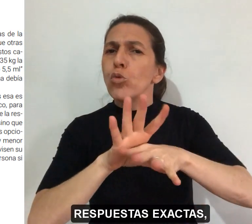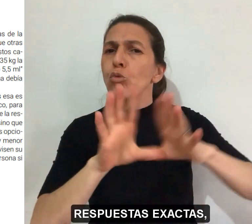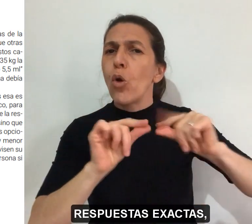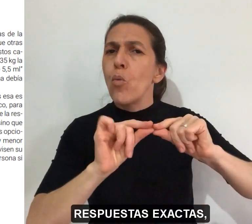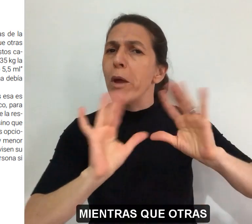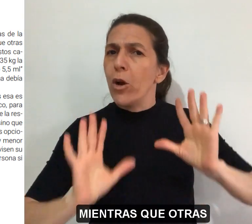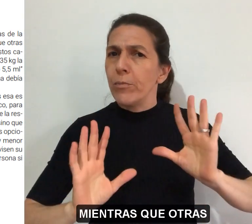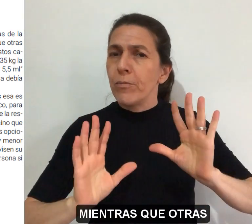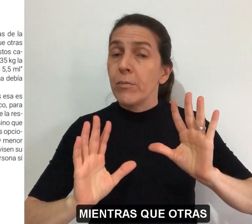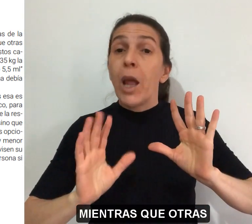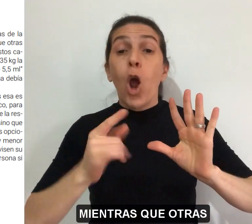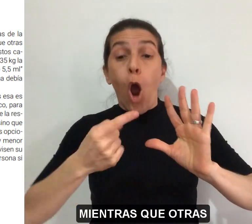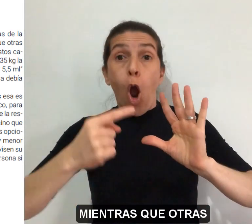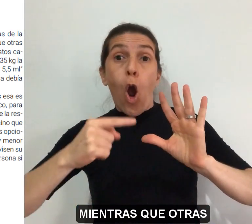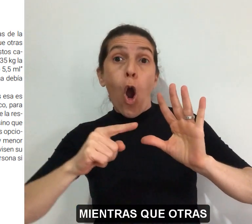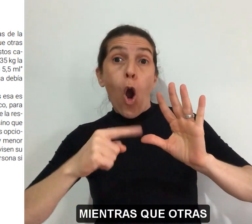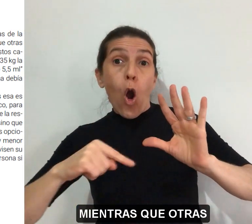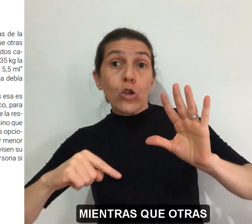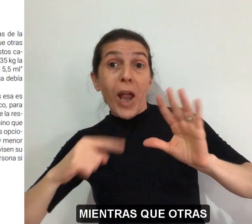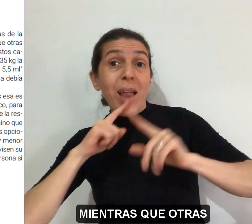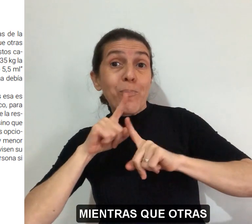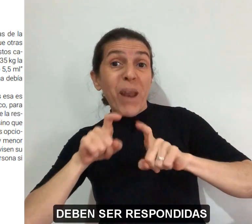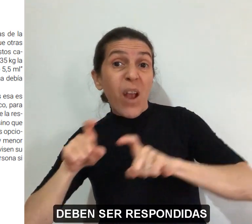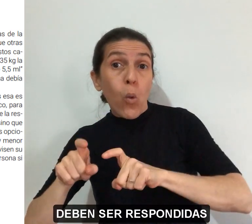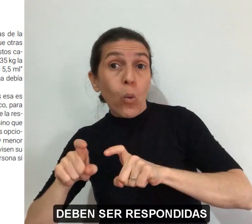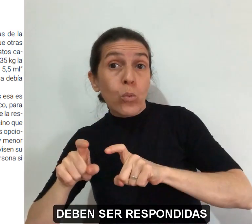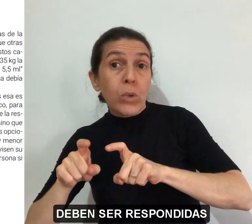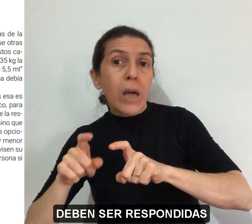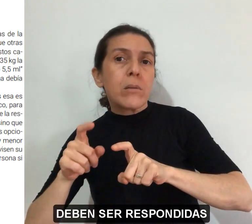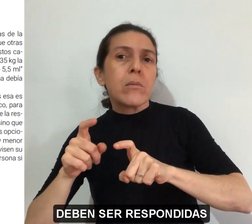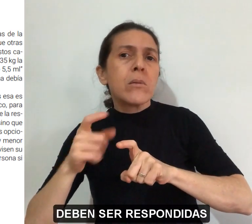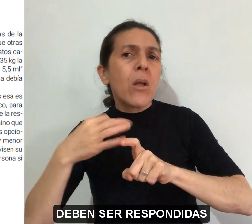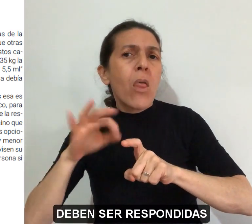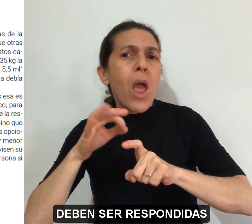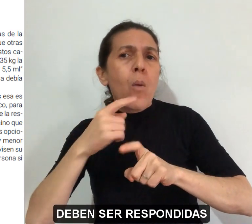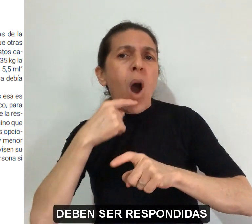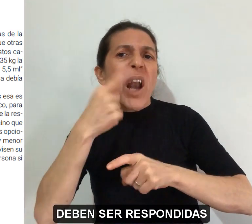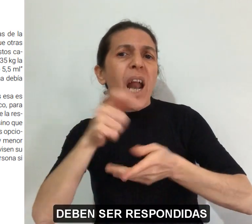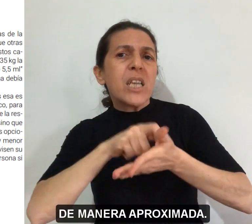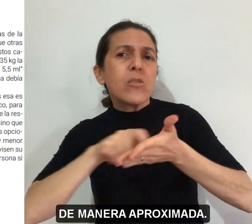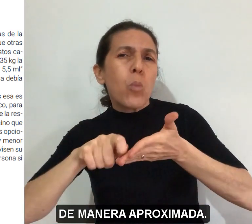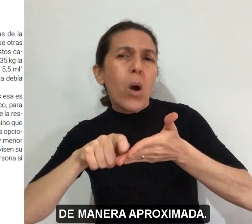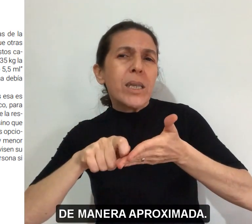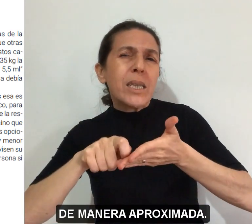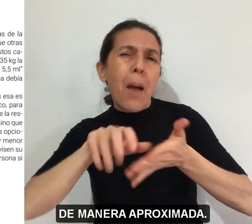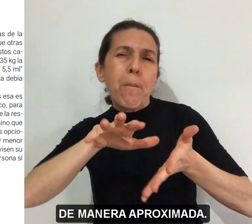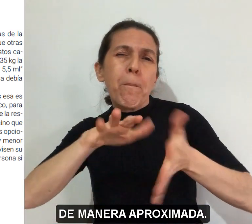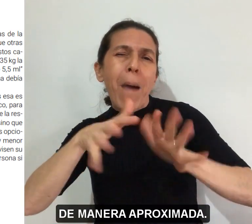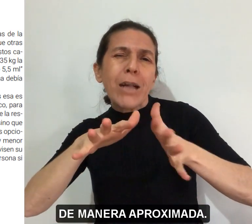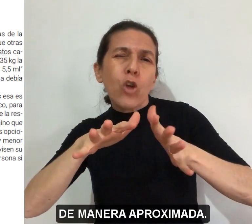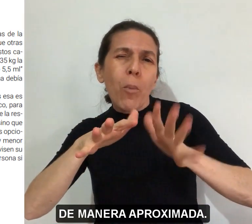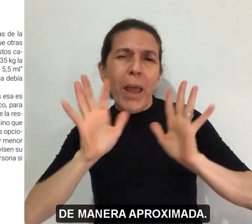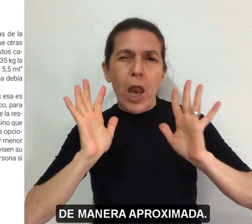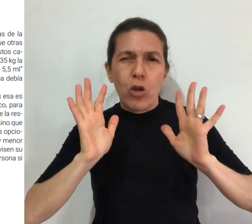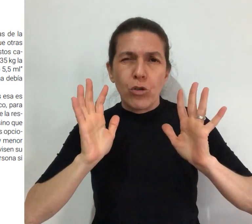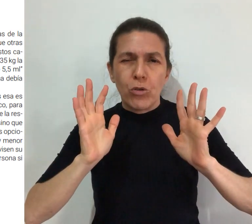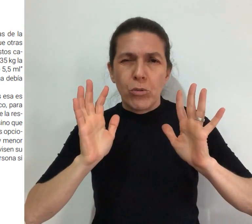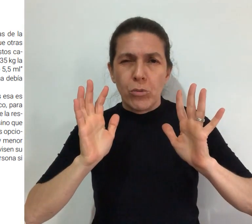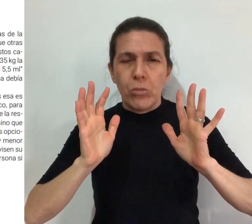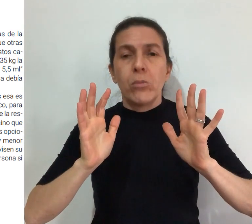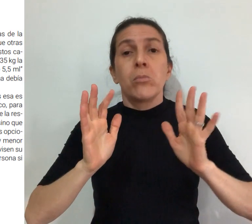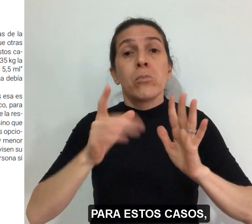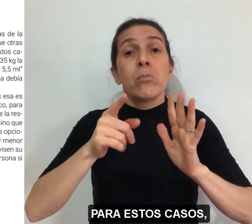exactas mientras que otras deben ser respondidas de manera aproximada.